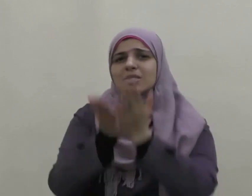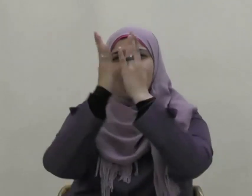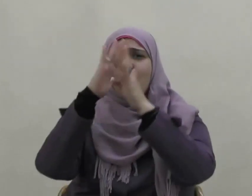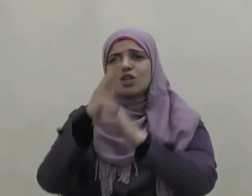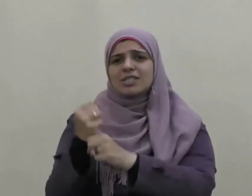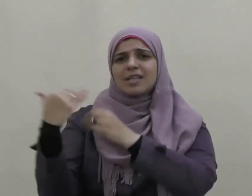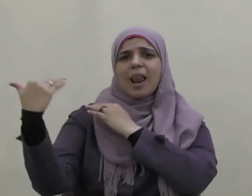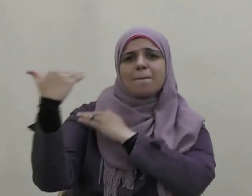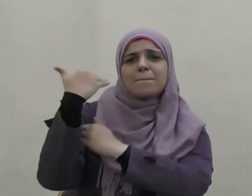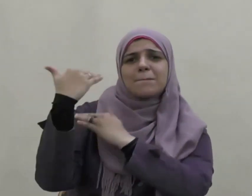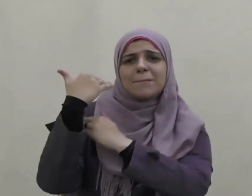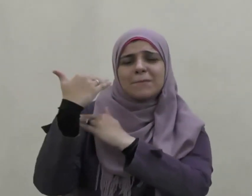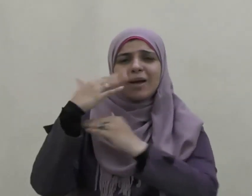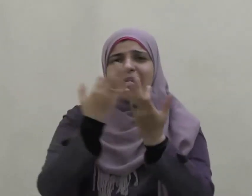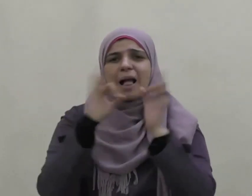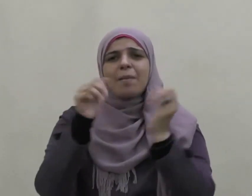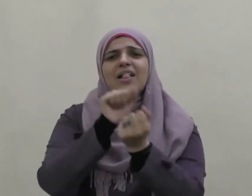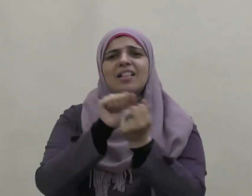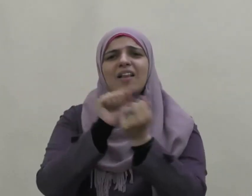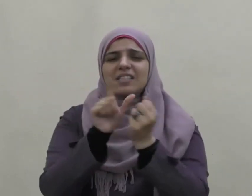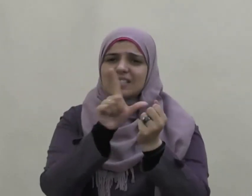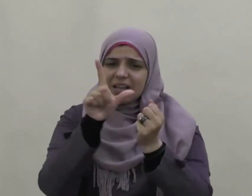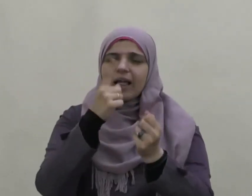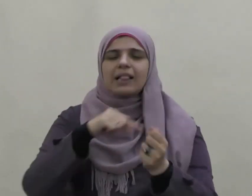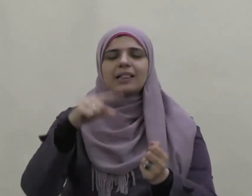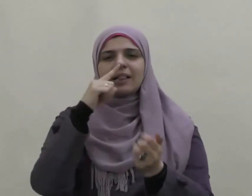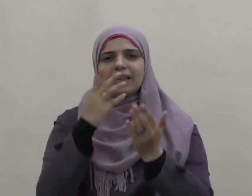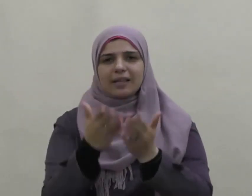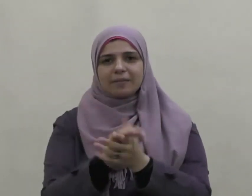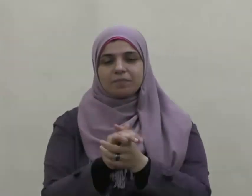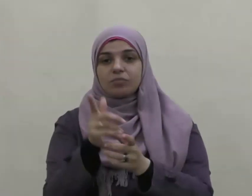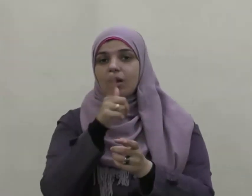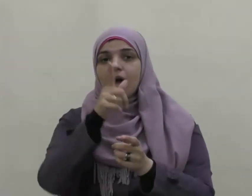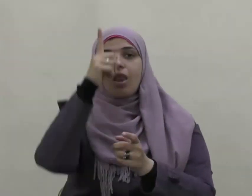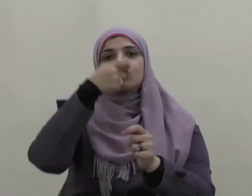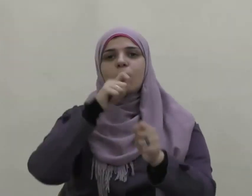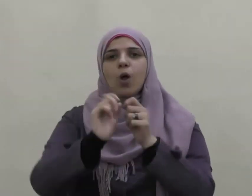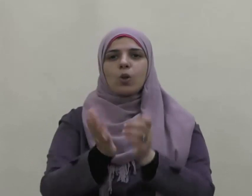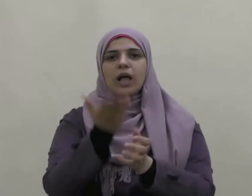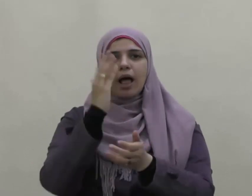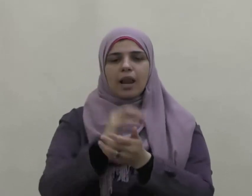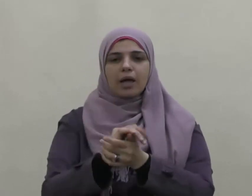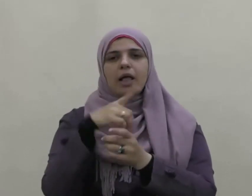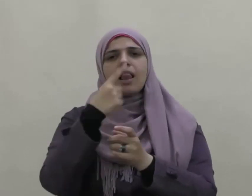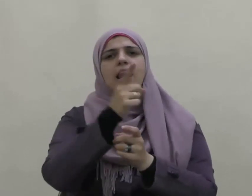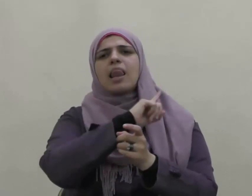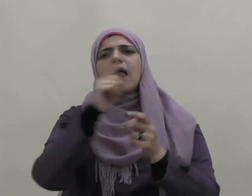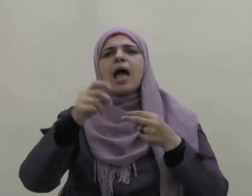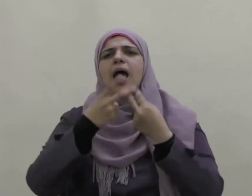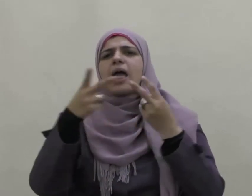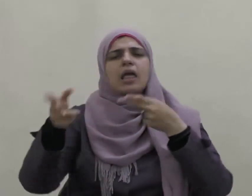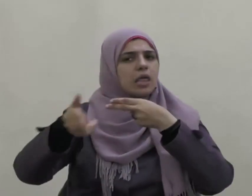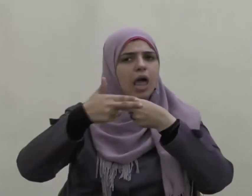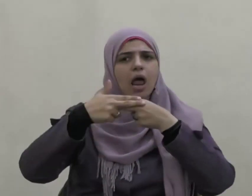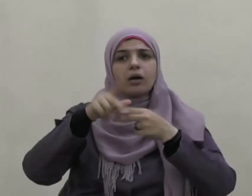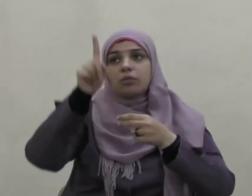ويطبق صحيح الدين قال تعالى لا ينهاكم الله عن الذين لم